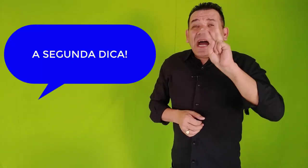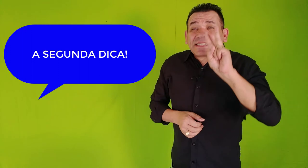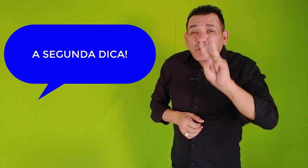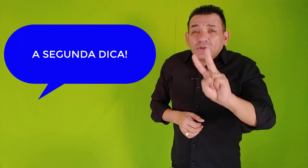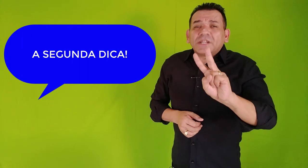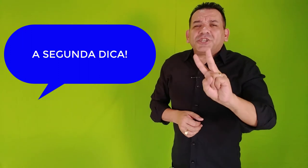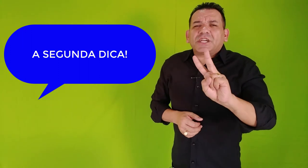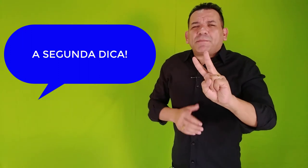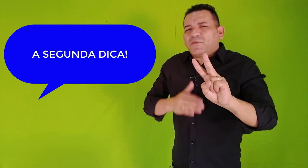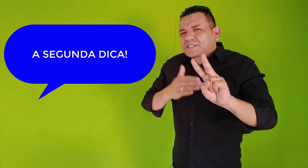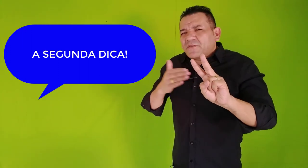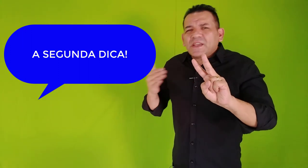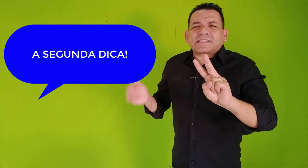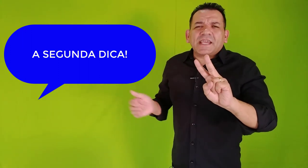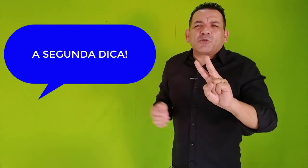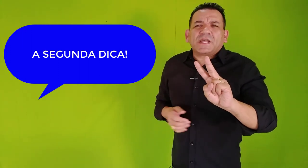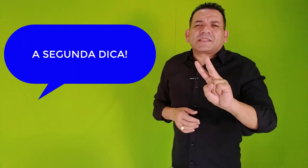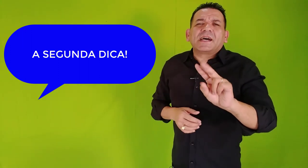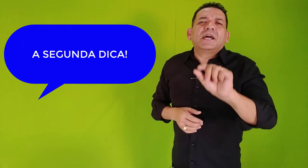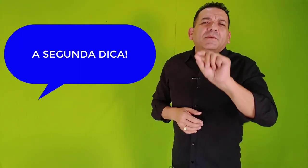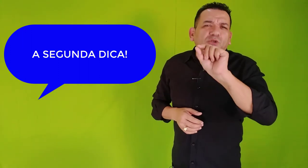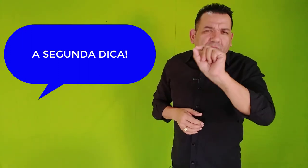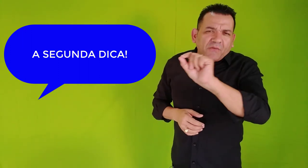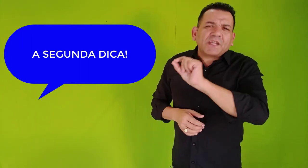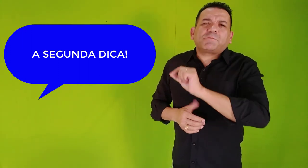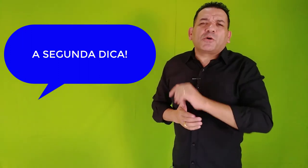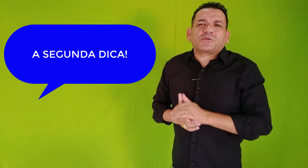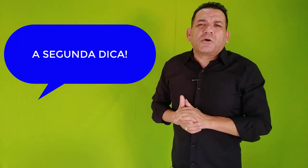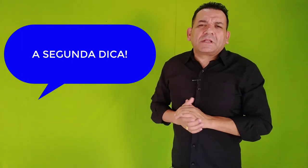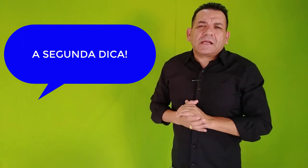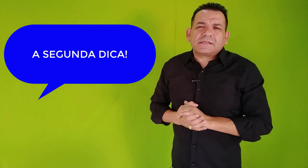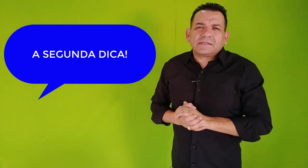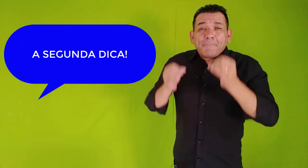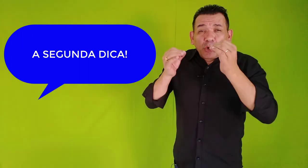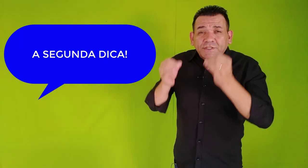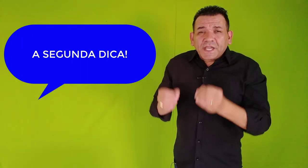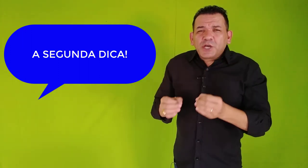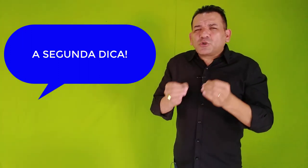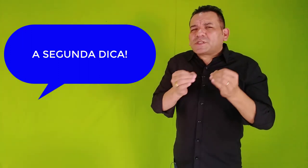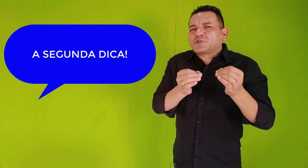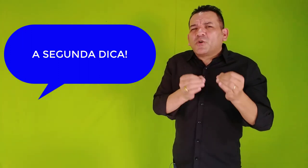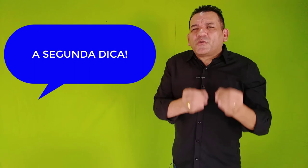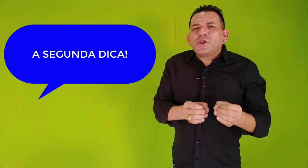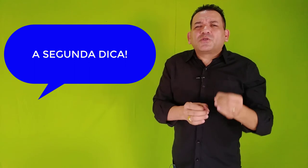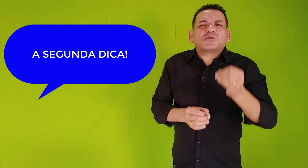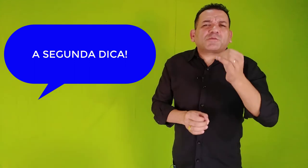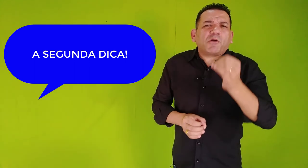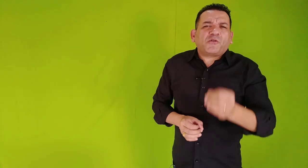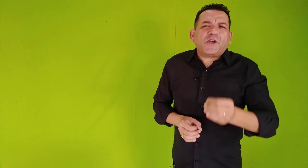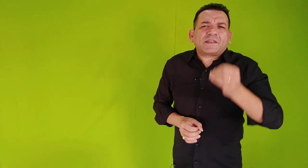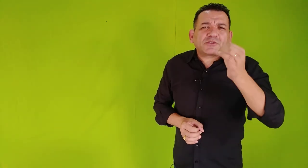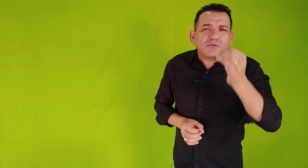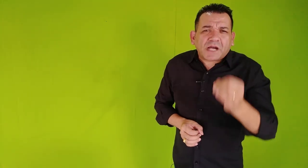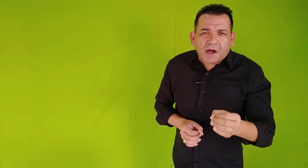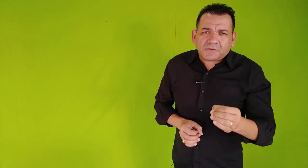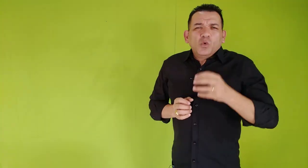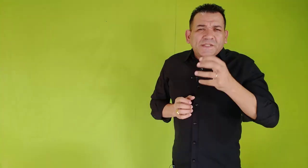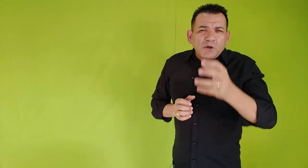A segunda dica para você vencer o desânimo de uma vez por todas. Proteja os seus ouvidos dos profetas do caos. Os seus